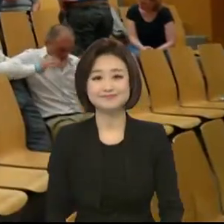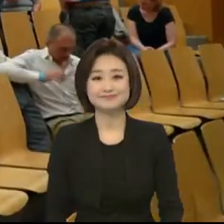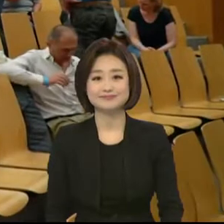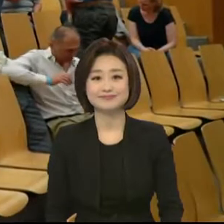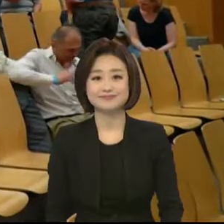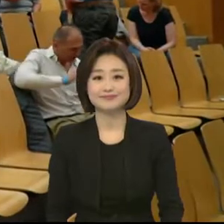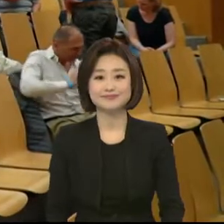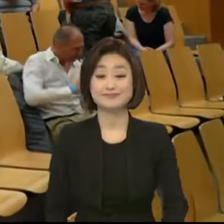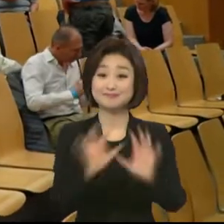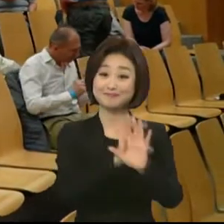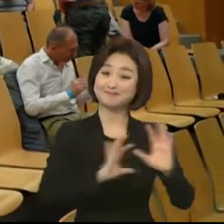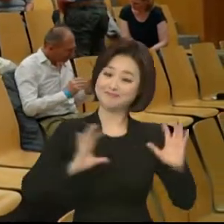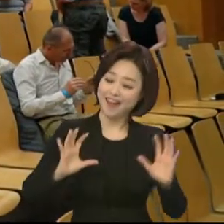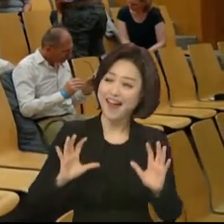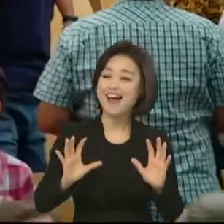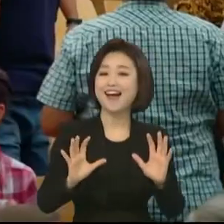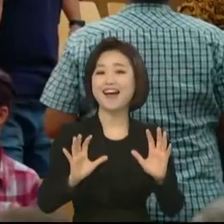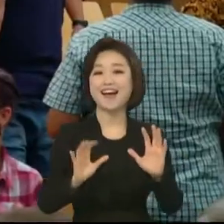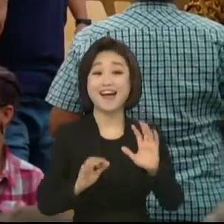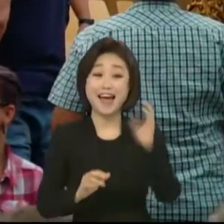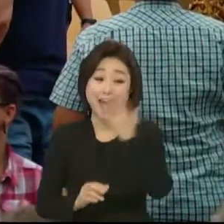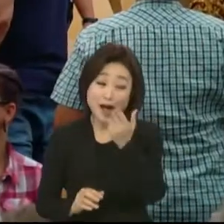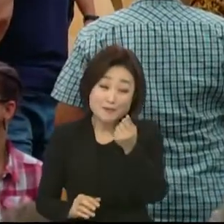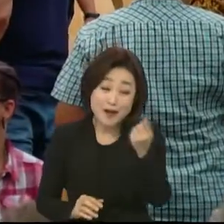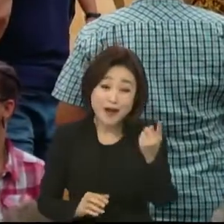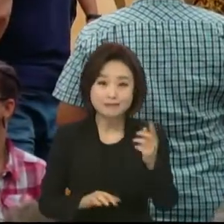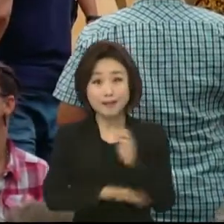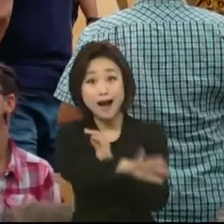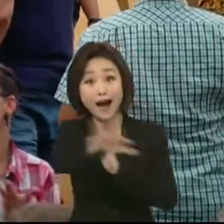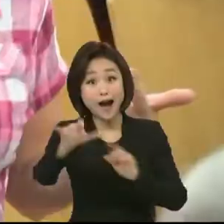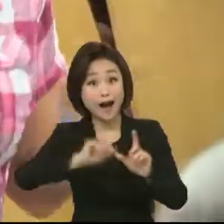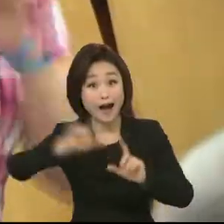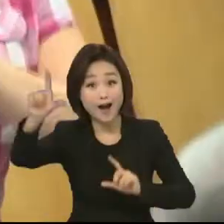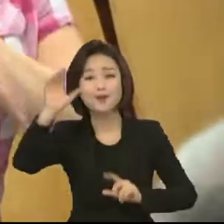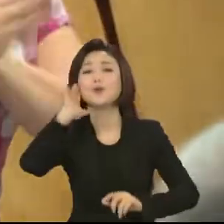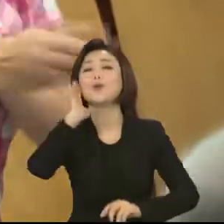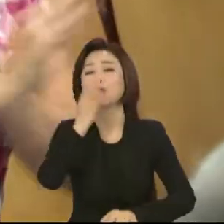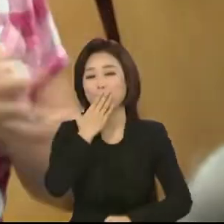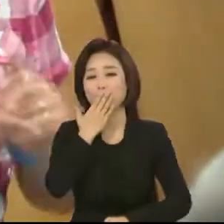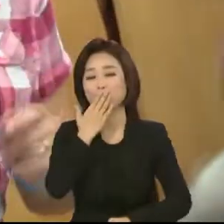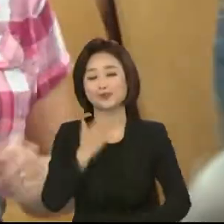관객들도 비장애인 몇 명을 제외하곤 대부분 농인이었습니다.